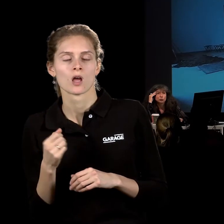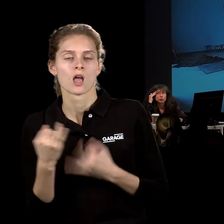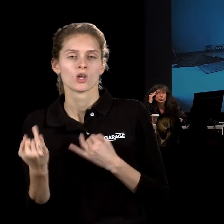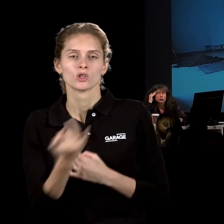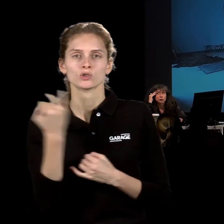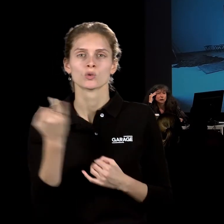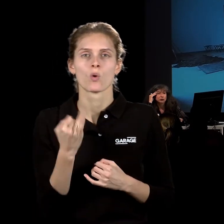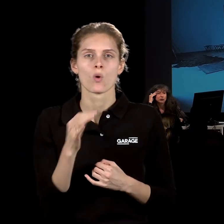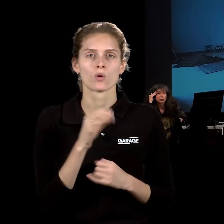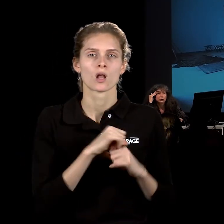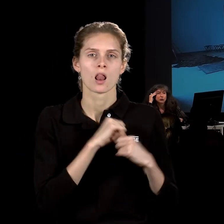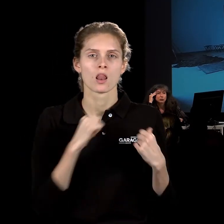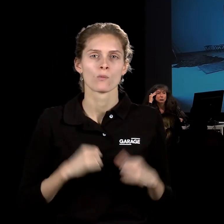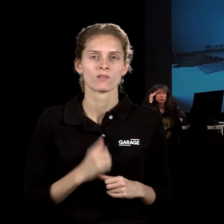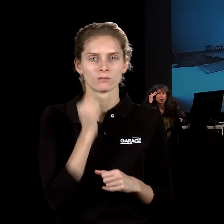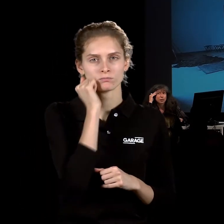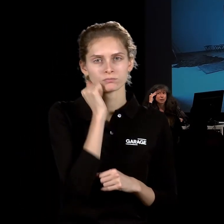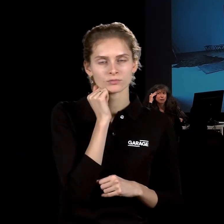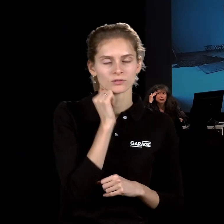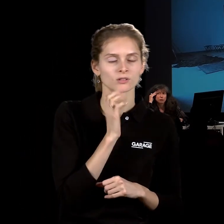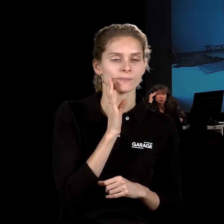пожилой немецкой дамой и